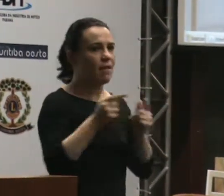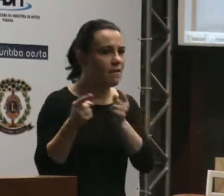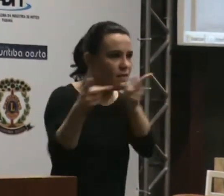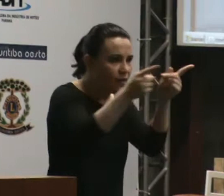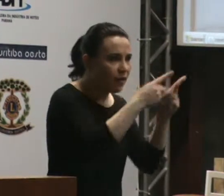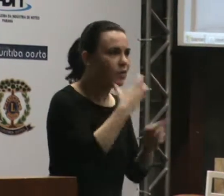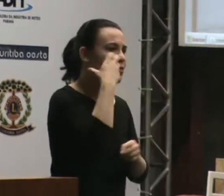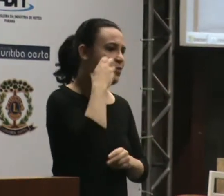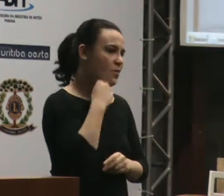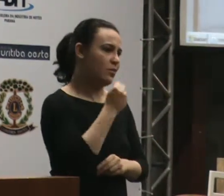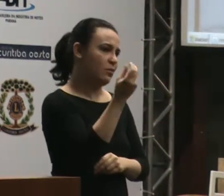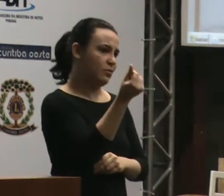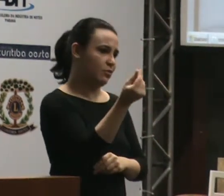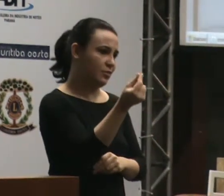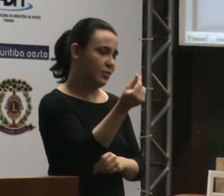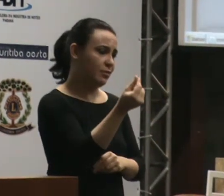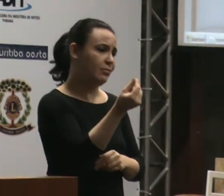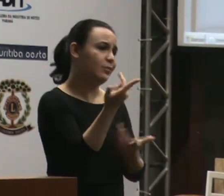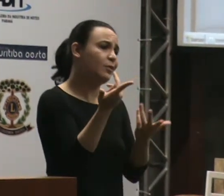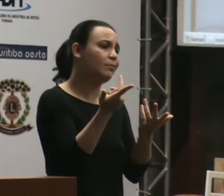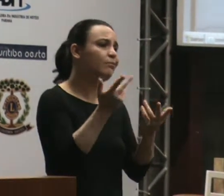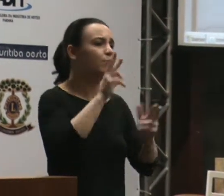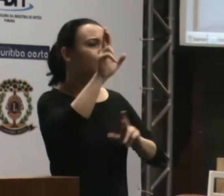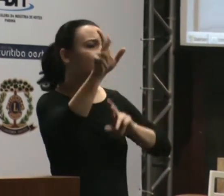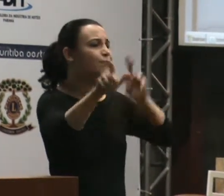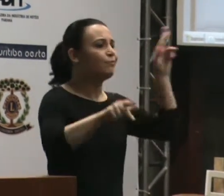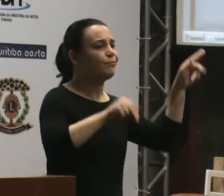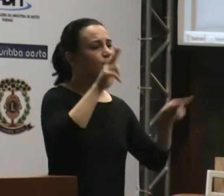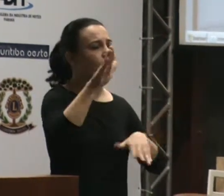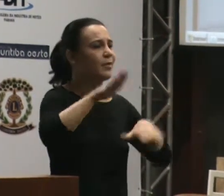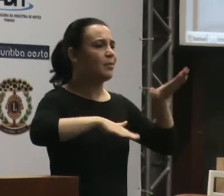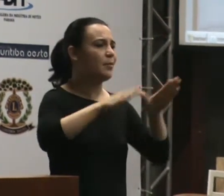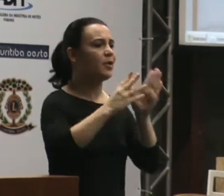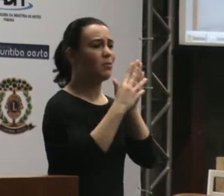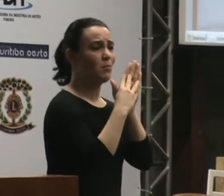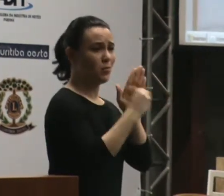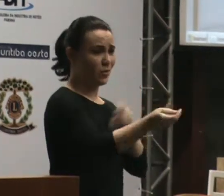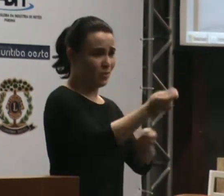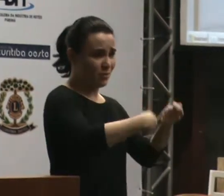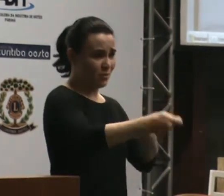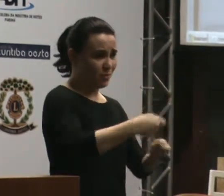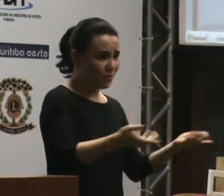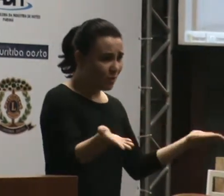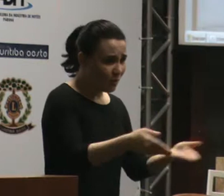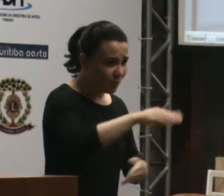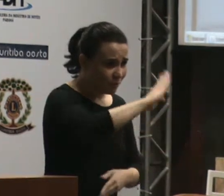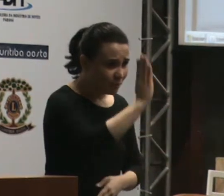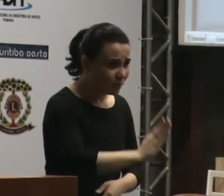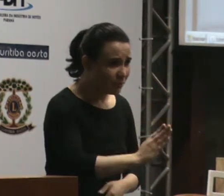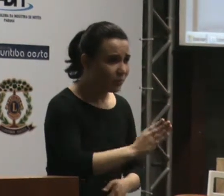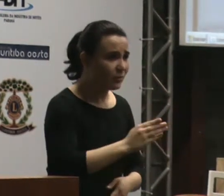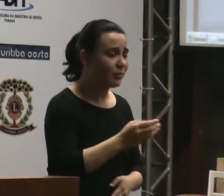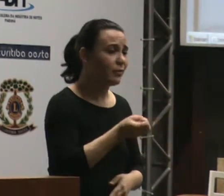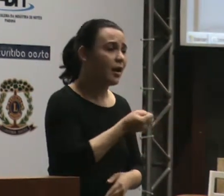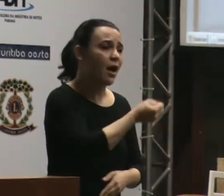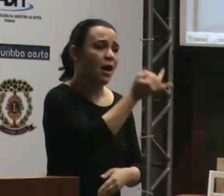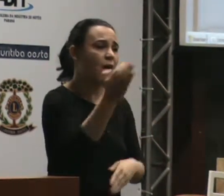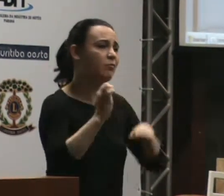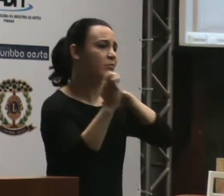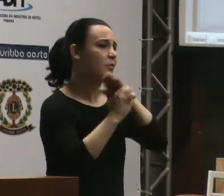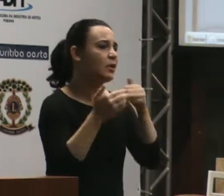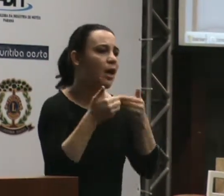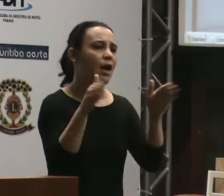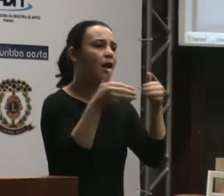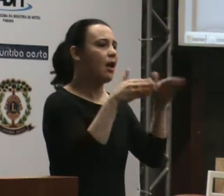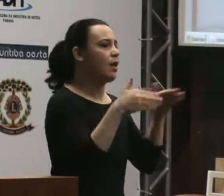cada leito é um caso, o modelo de negócio atual é falento. Então, infelizmente, nós não